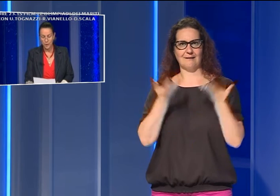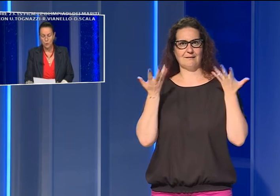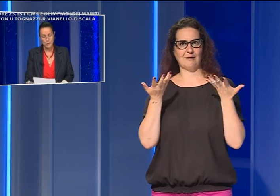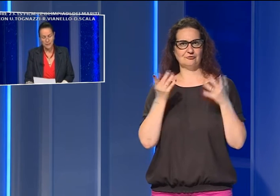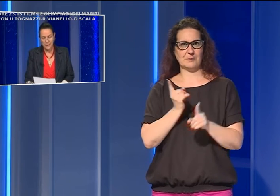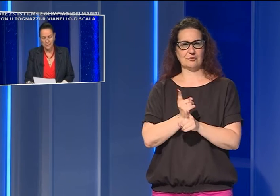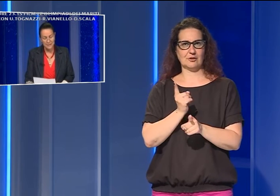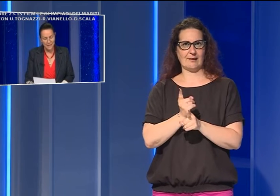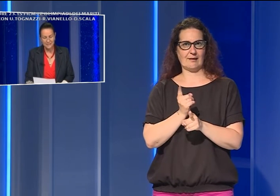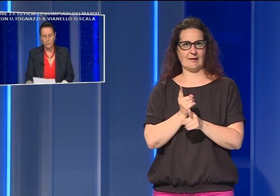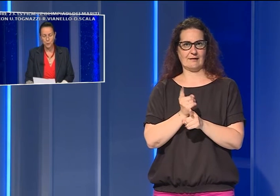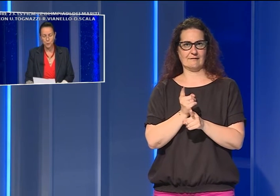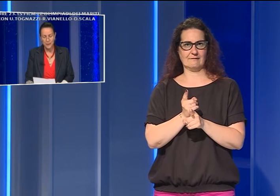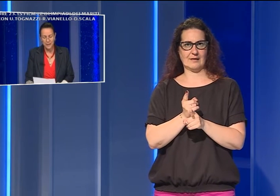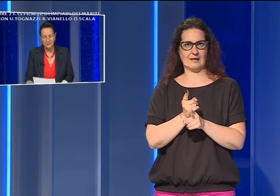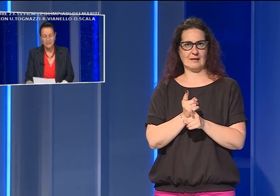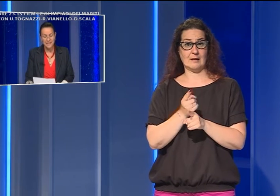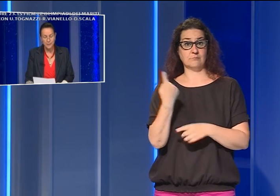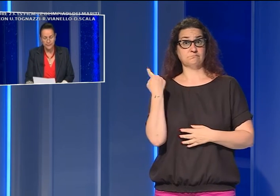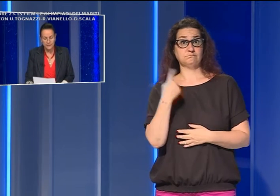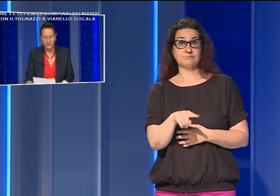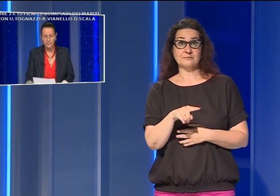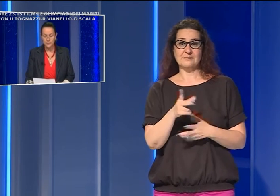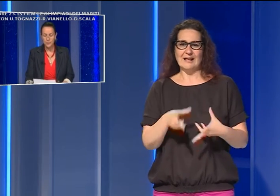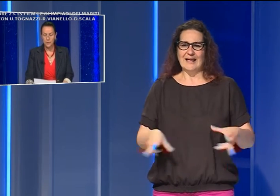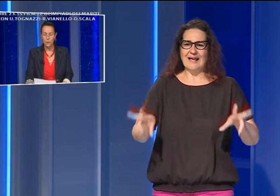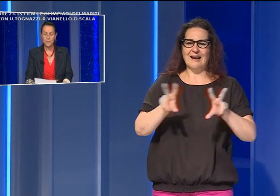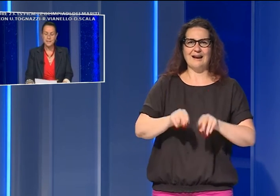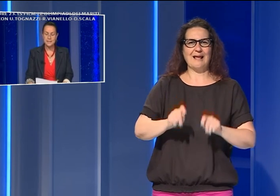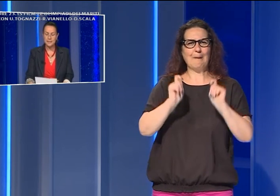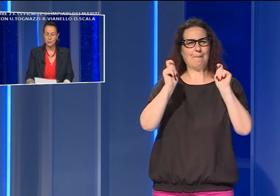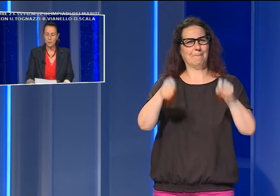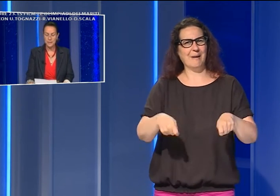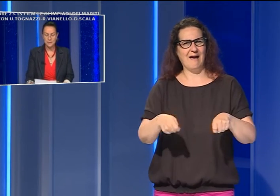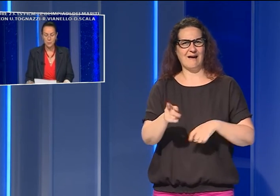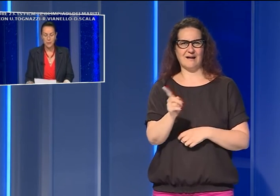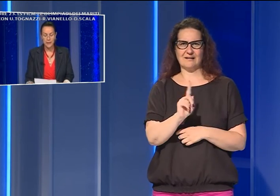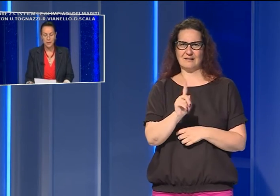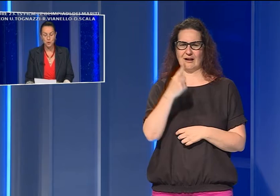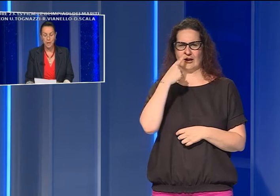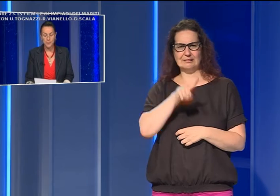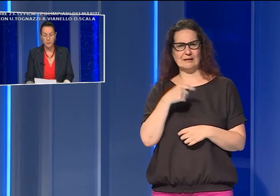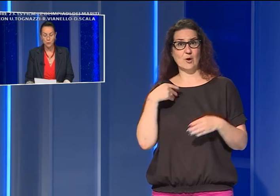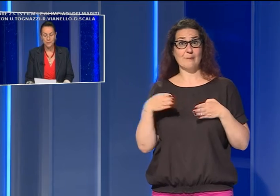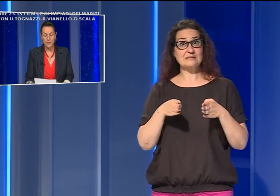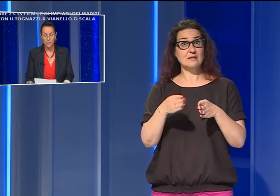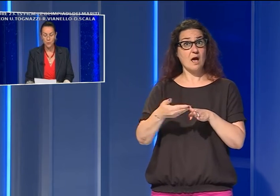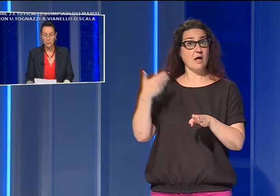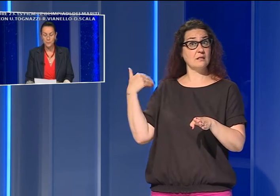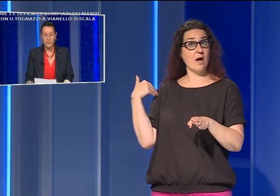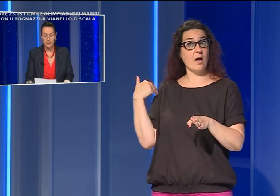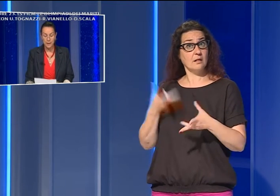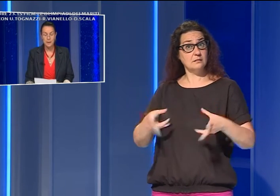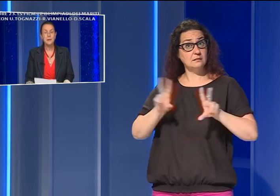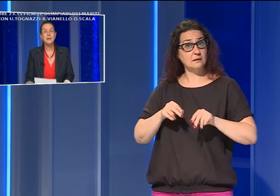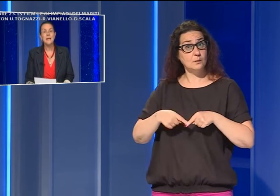Non si tratta propriamente di ripartire, come se la strada possa essere quella che già percorrevamo